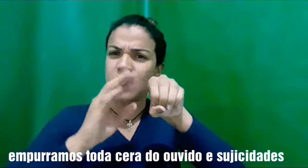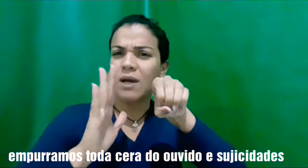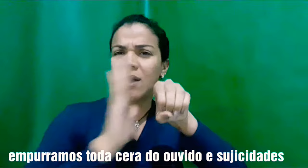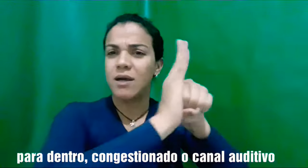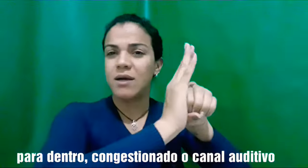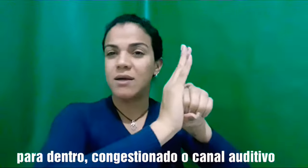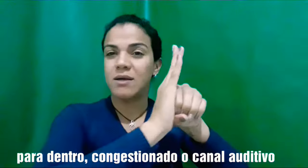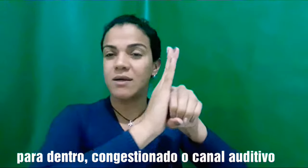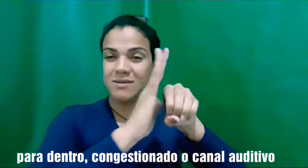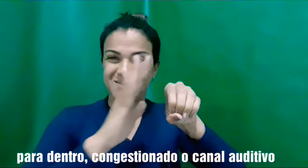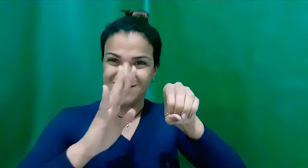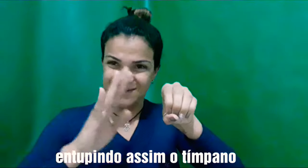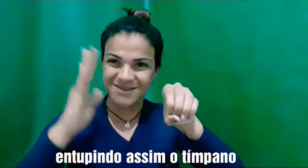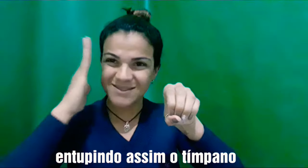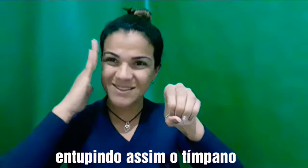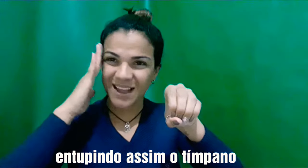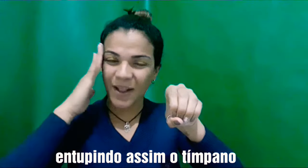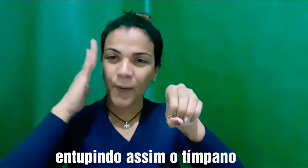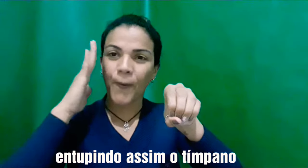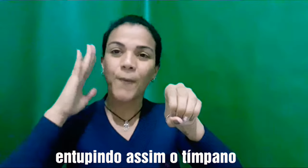Evangelho, a Vossa Igreja,